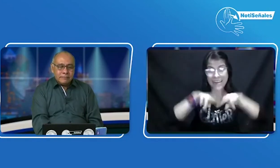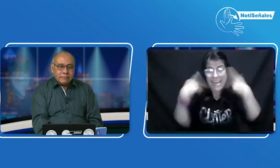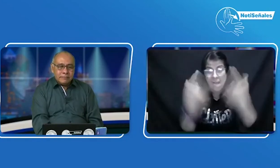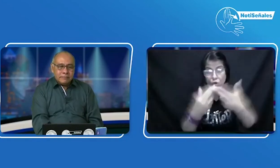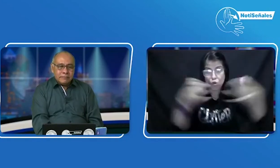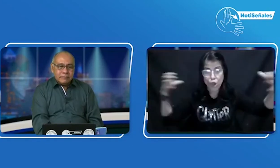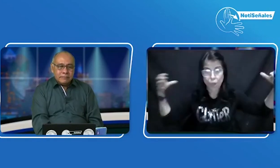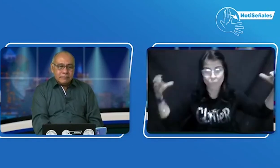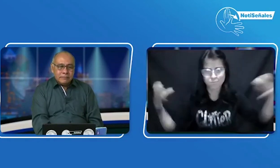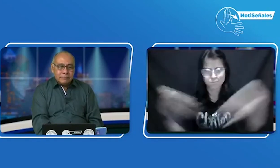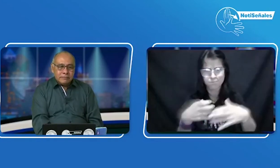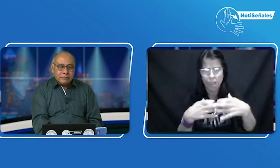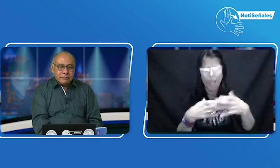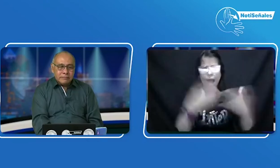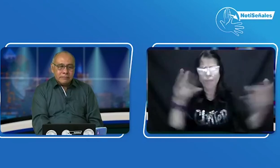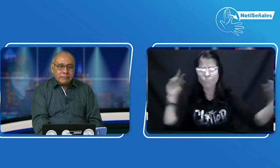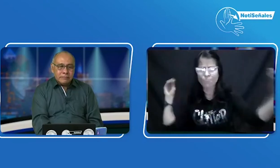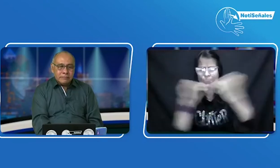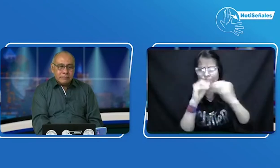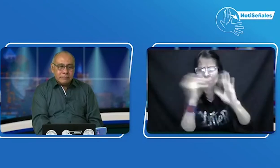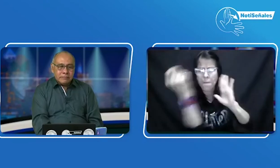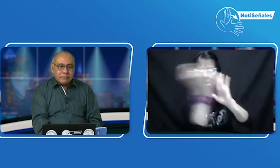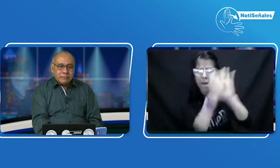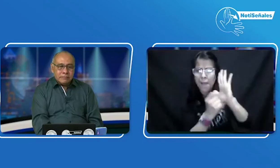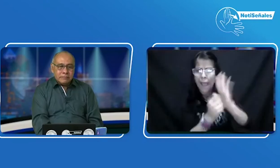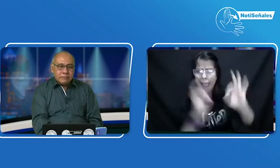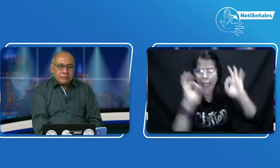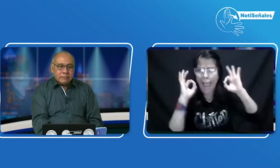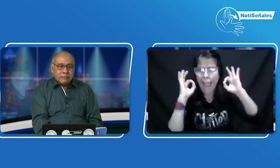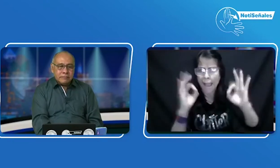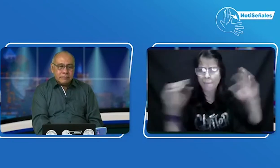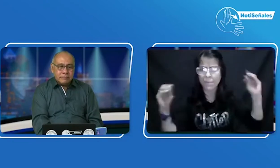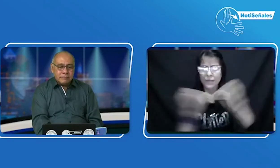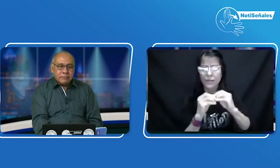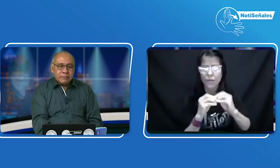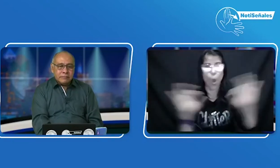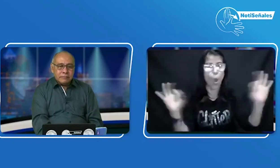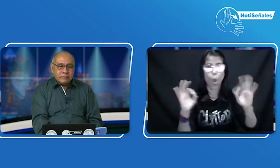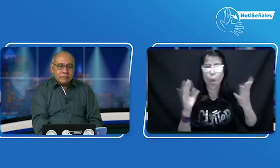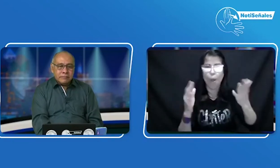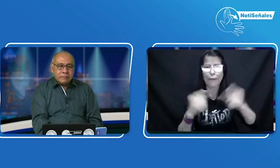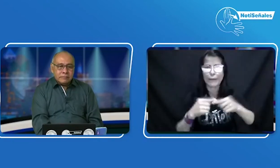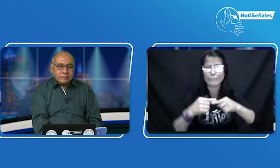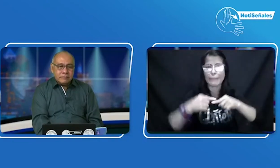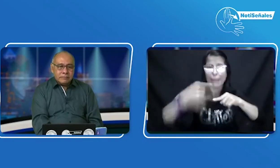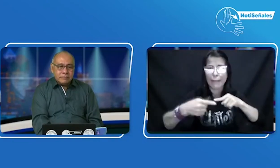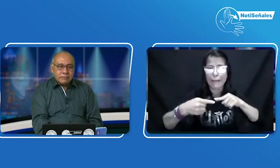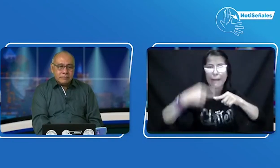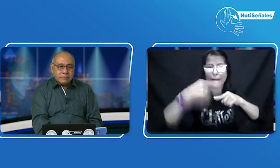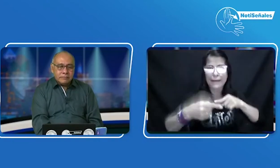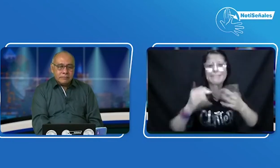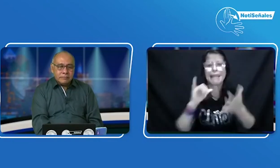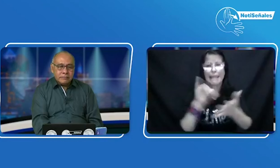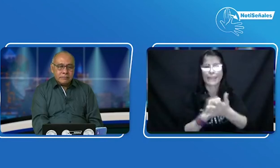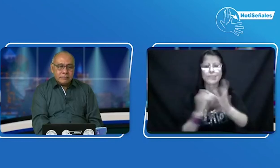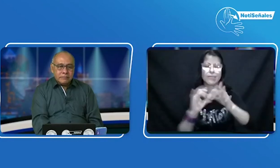paso de esta mesa de trabajo, esta reunión, esta concertación de todos los puntos y que realmente no se siga